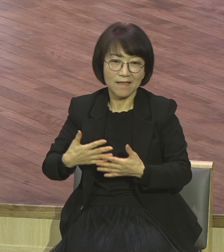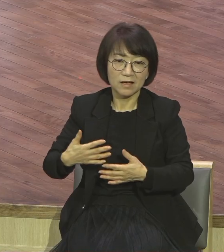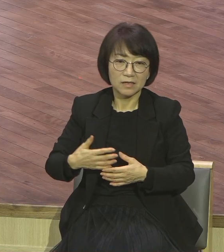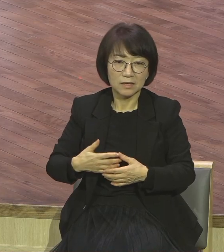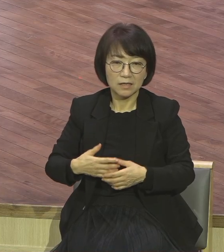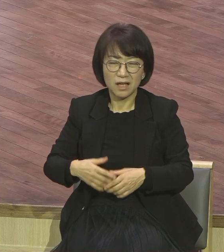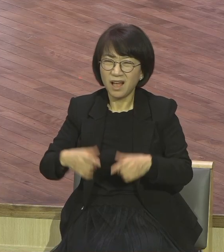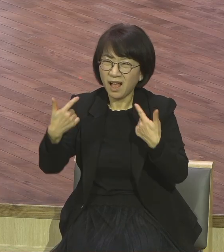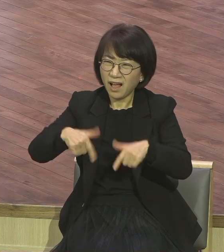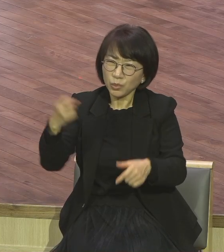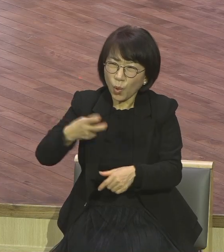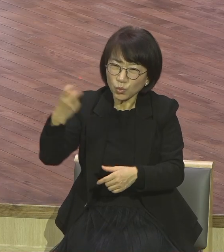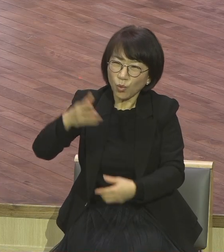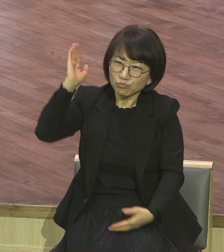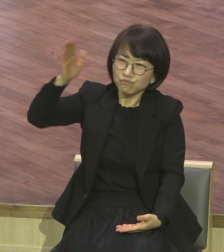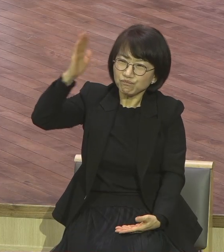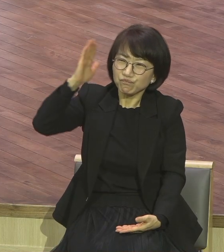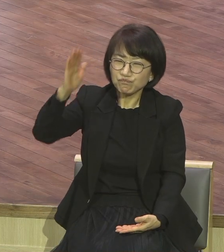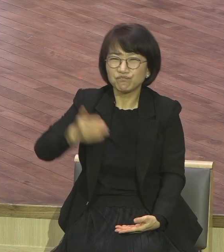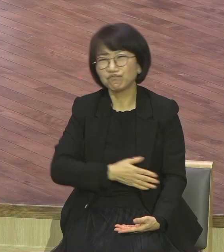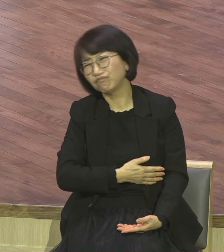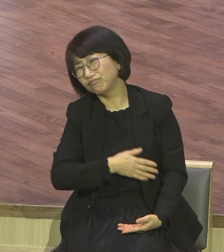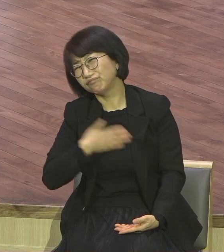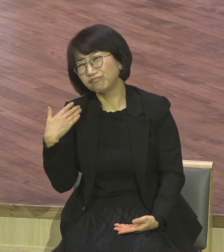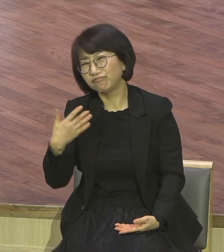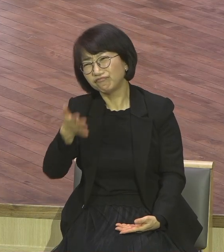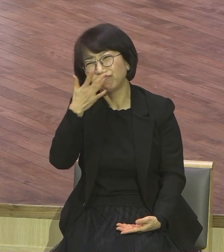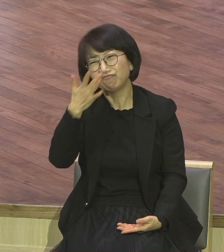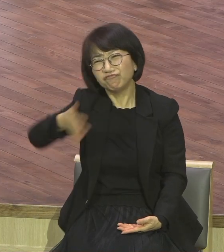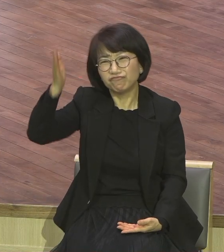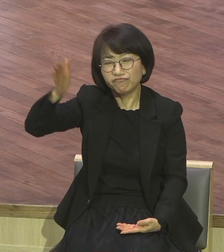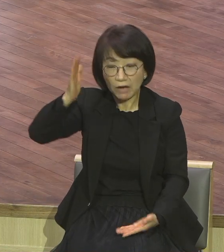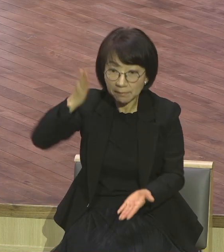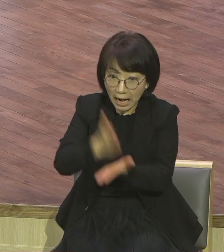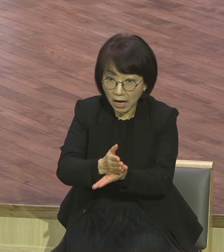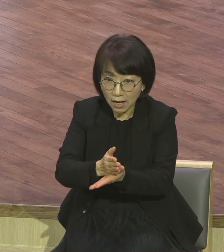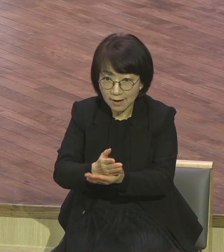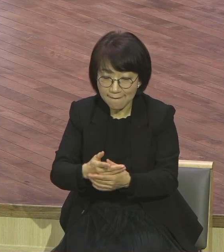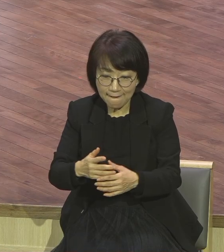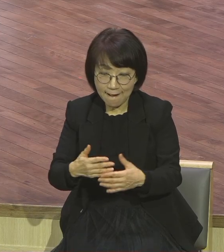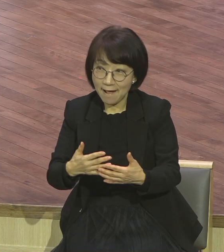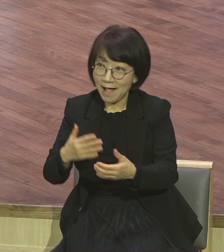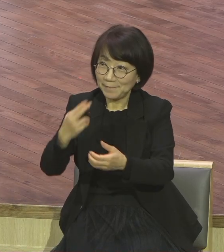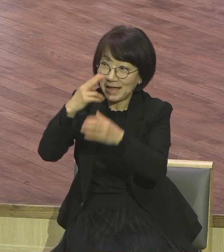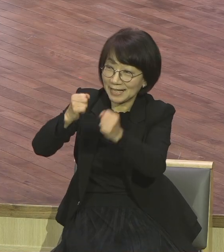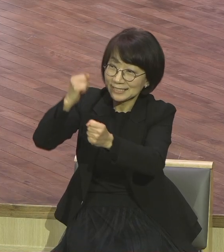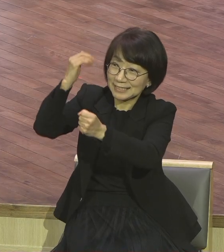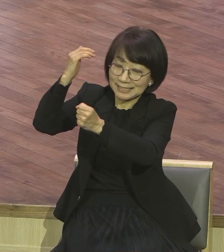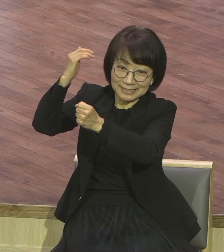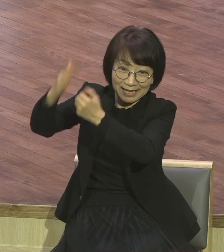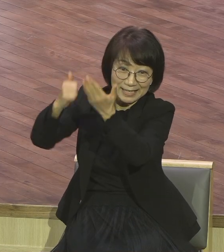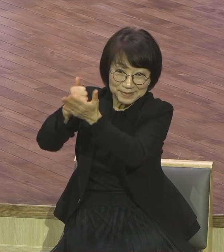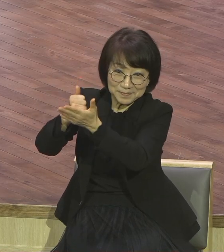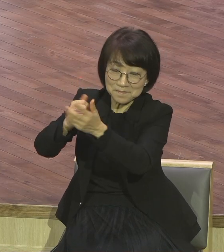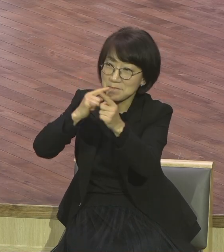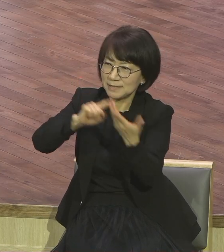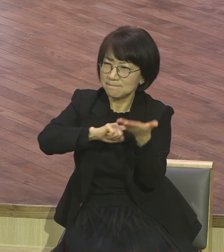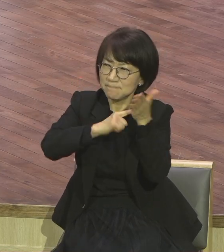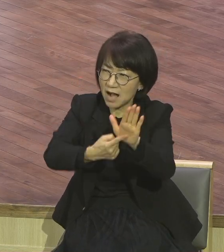그냥 그야말로 감각 없는 그런 설교를 위한 설교가 아니라 살아계신 그리스도 살아계신 말씀이 드러나게야 주옵소서